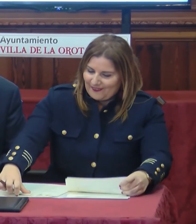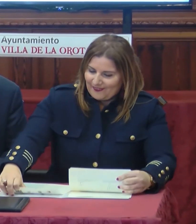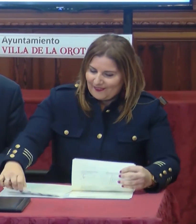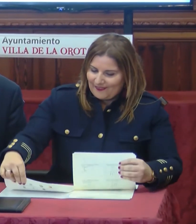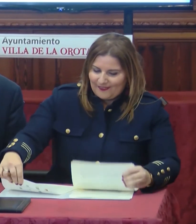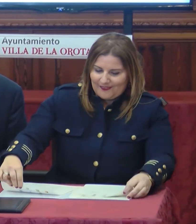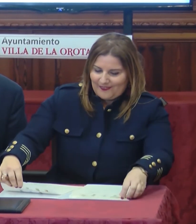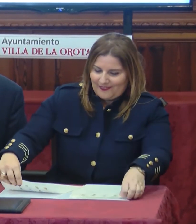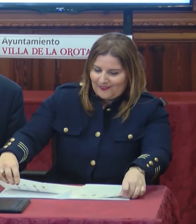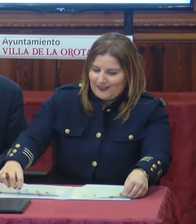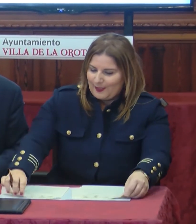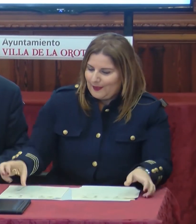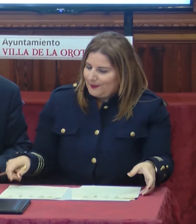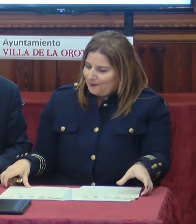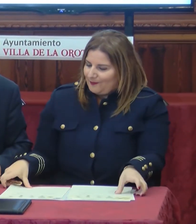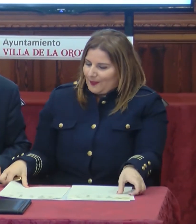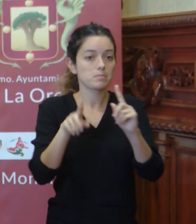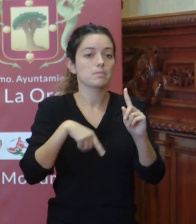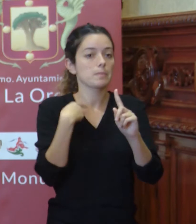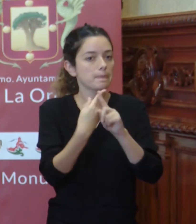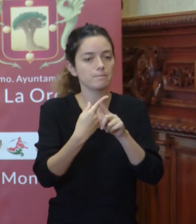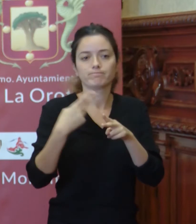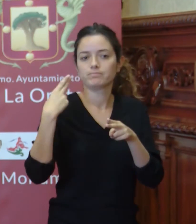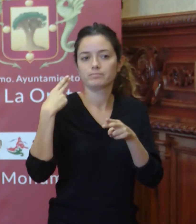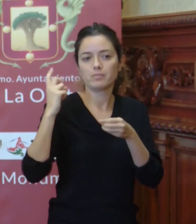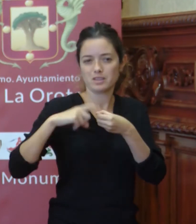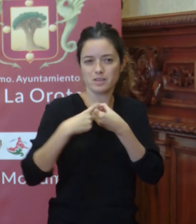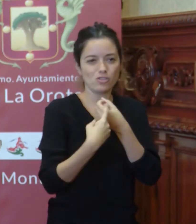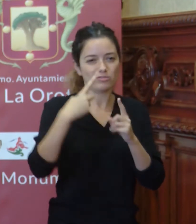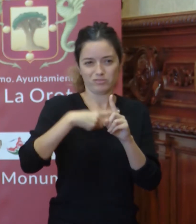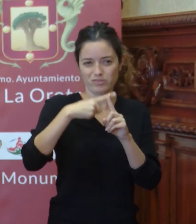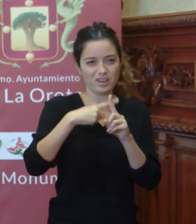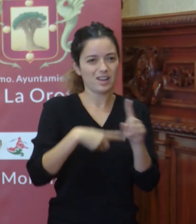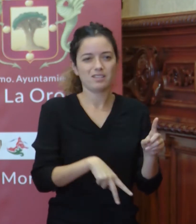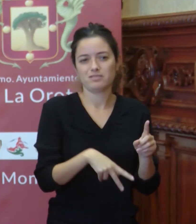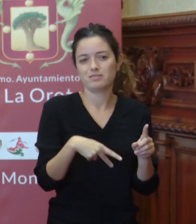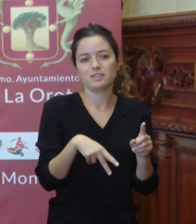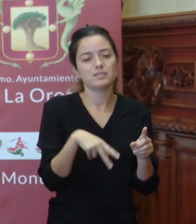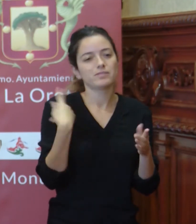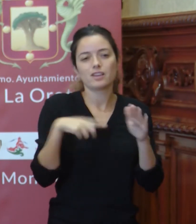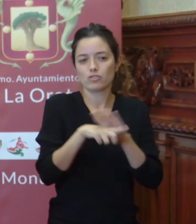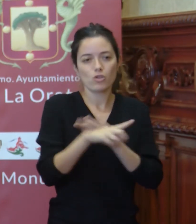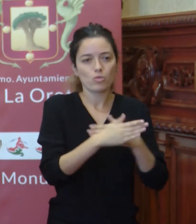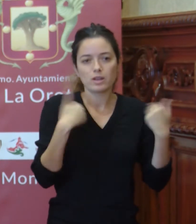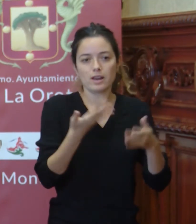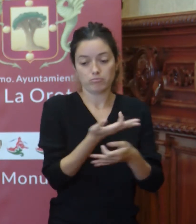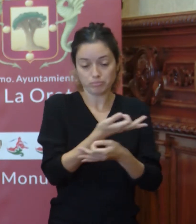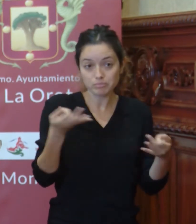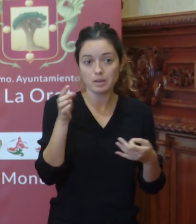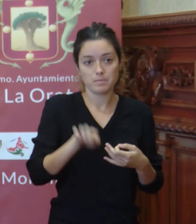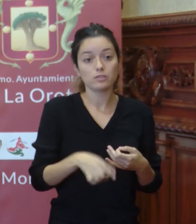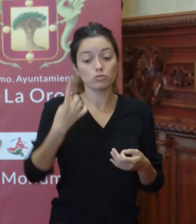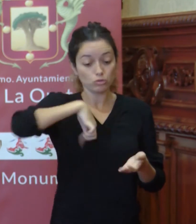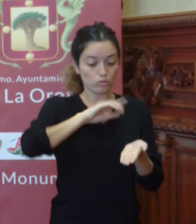la coordinación, la pertenencia participativa en todos los niveles de gestión, la calidad y la eficiencia. Contaremos con una